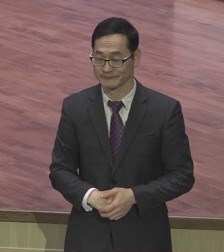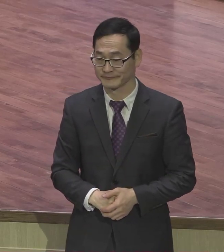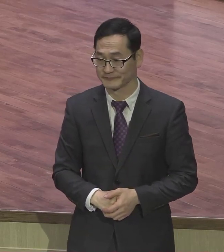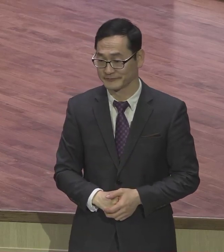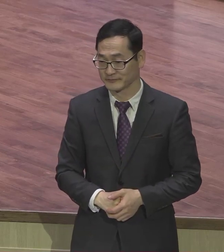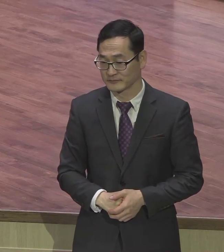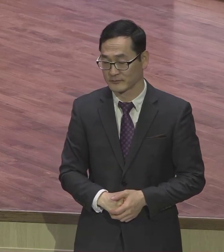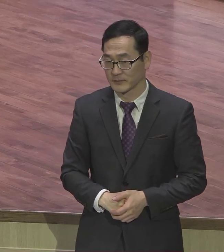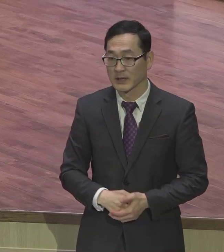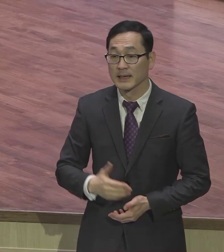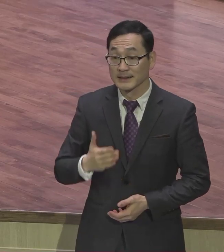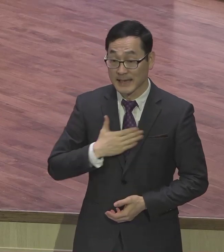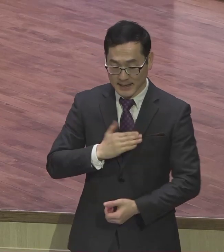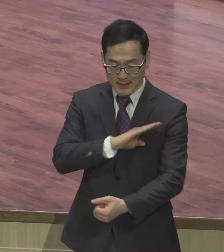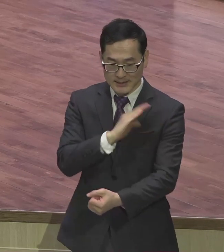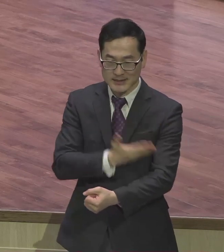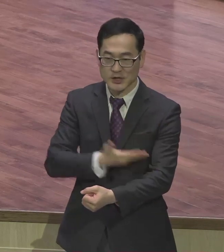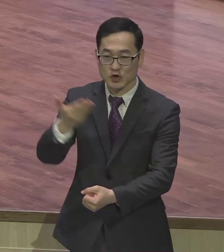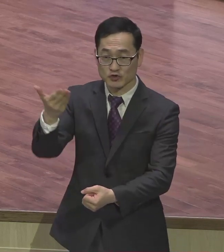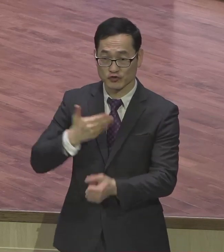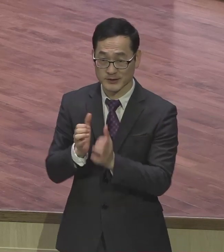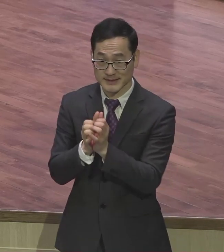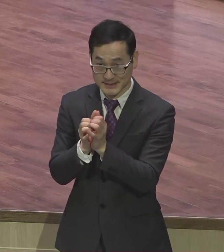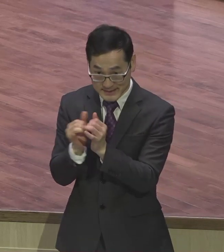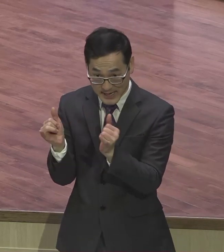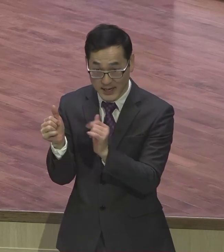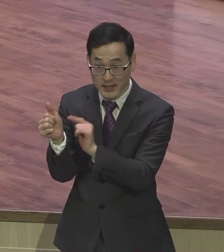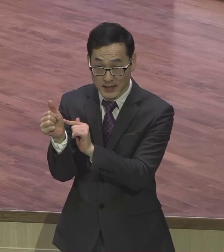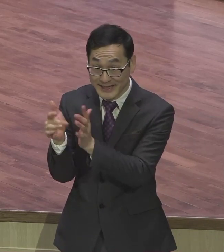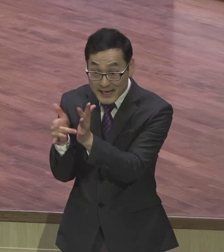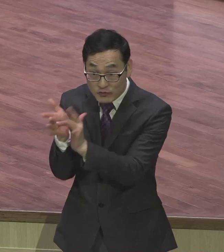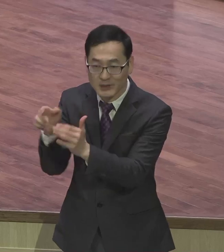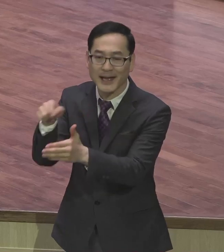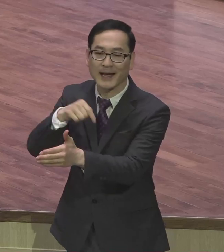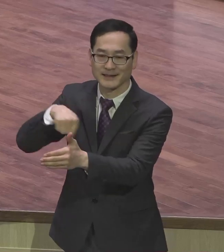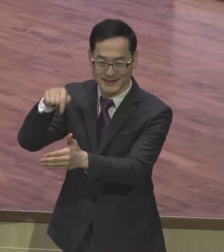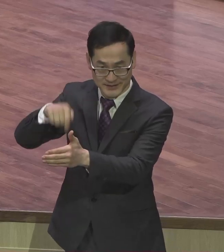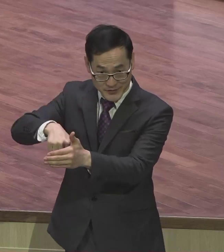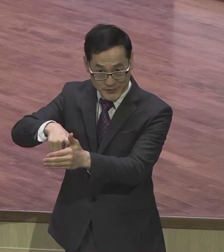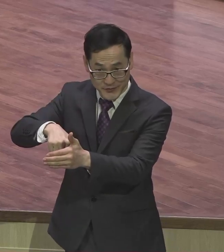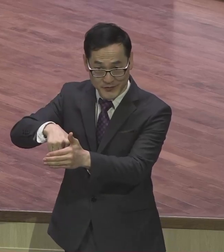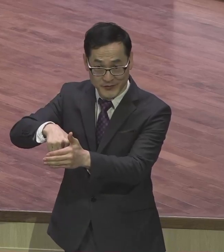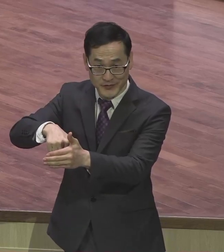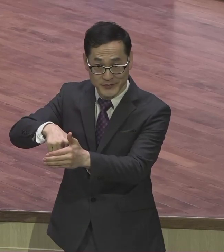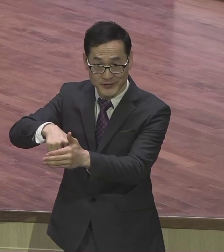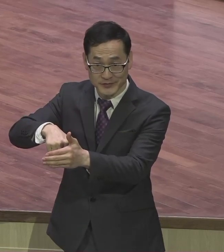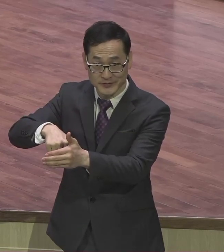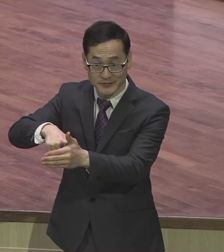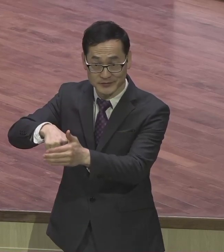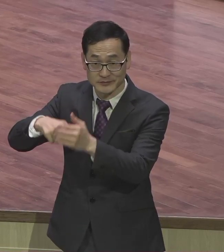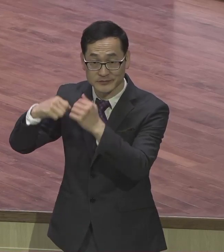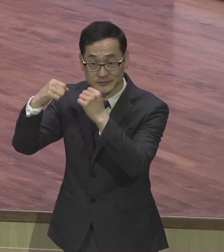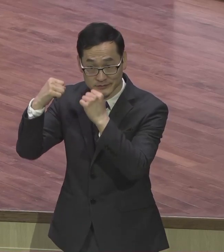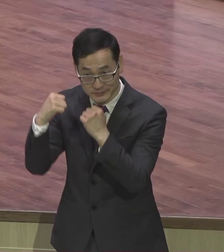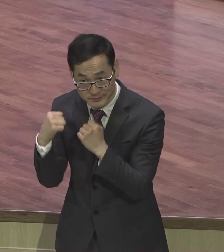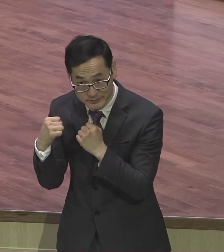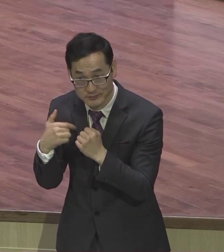내게 능력 주신다 안에서 내가 그리스도 예수 안에 했기 때문에 아멘